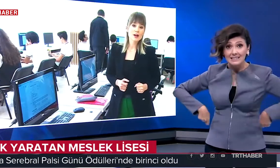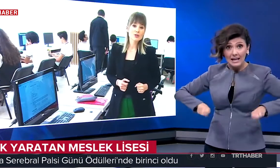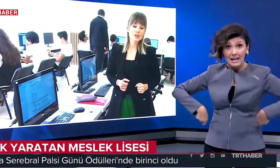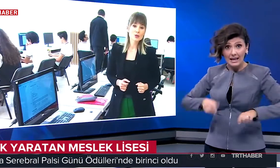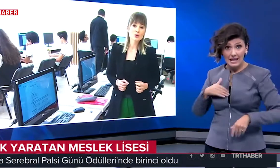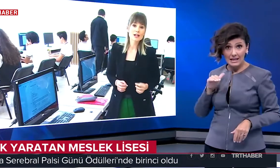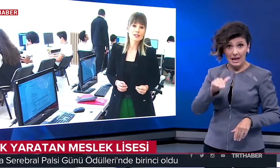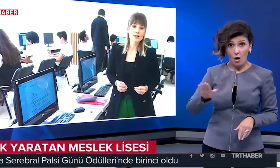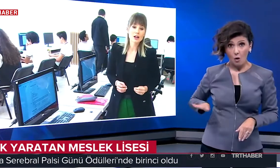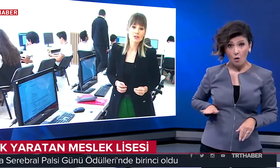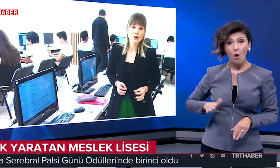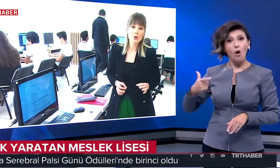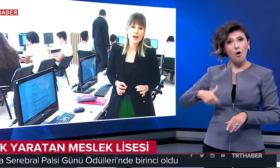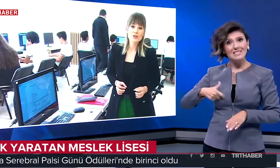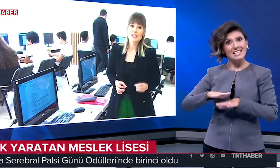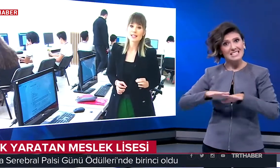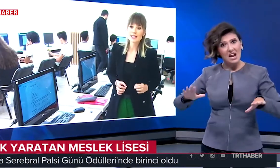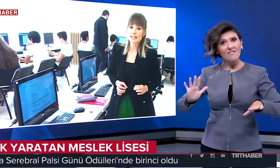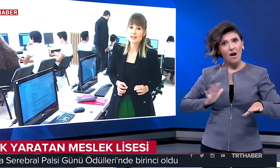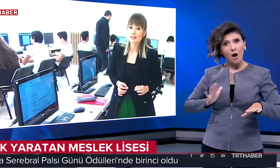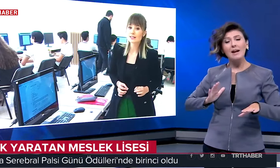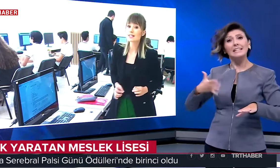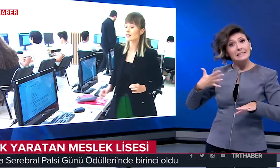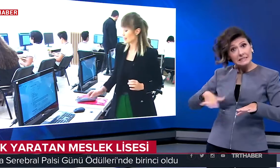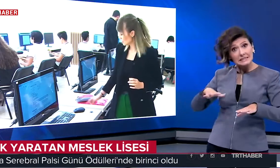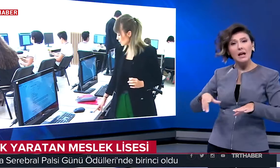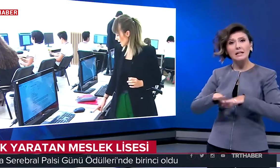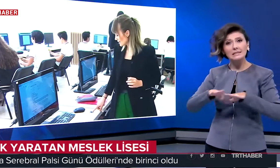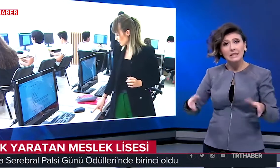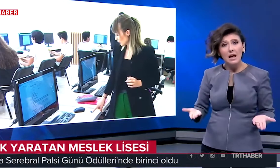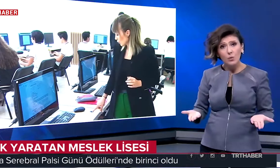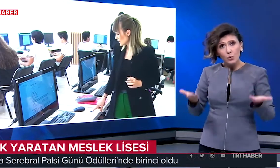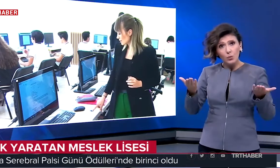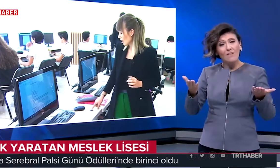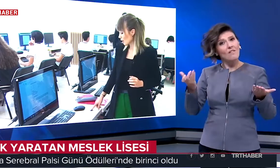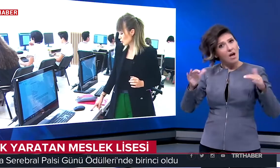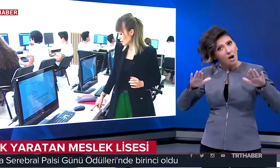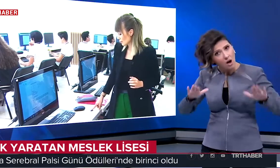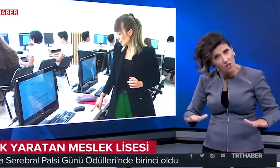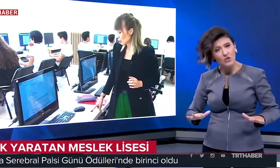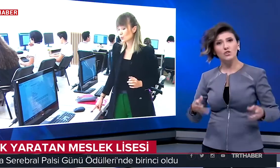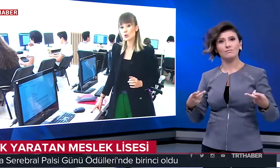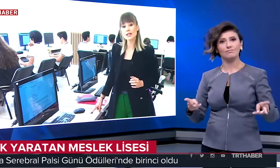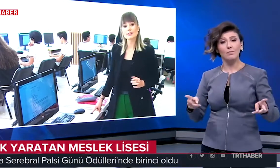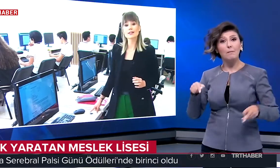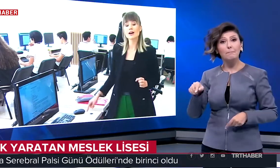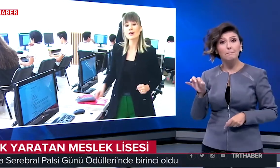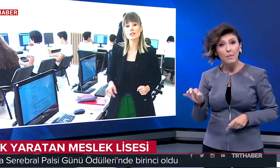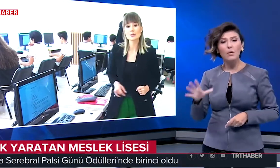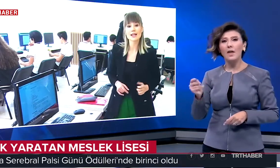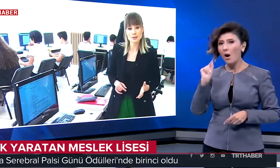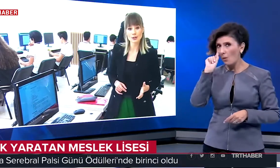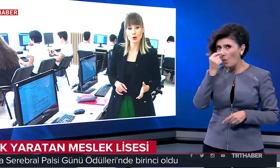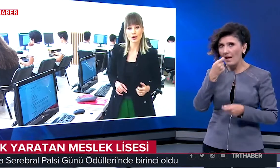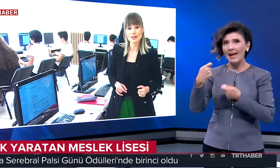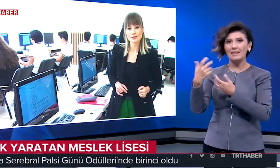öğrenciler için özel sıralar var. Öğrenciler istedikleri takdirde sırayı yükseltebiliyor ya da alçaltabiliyor. Bu şekilde daha rahat